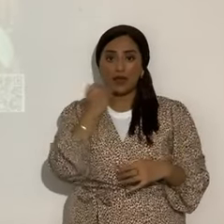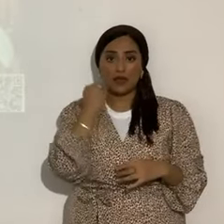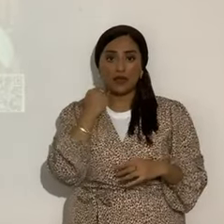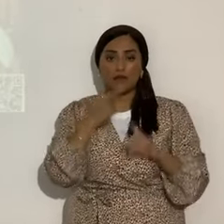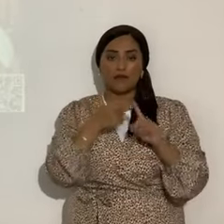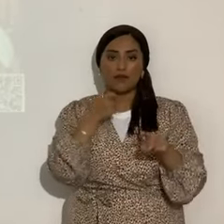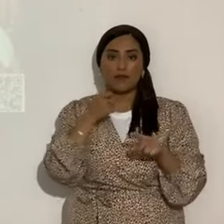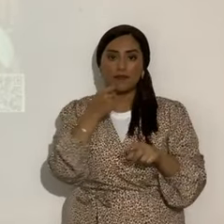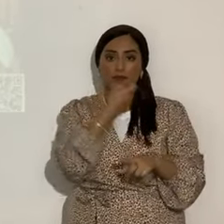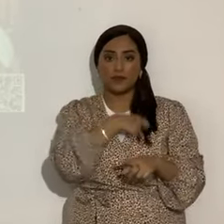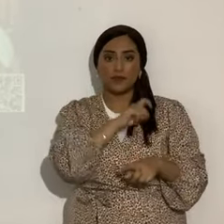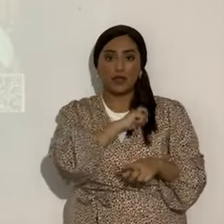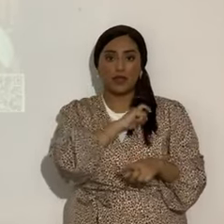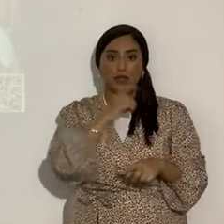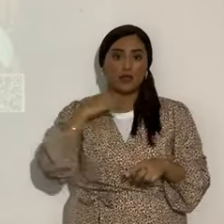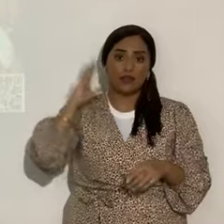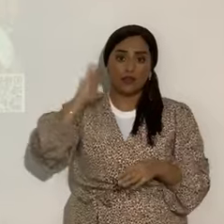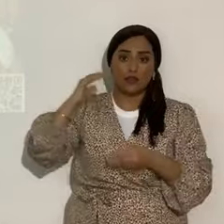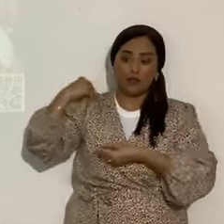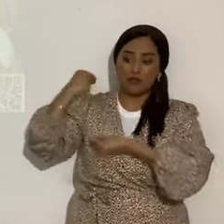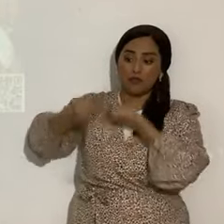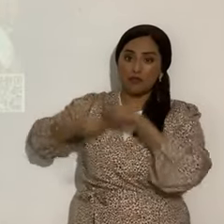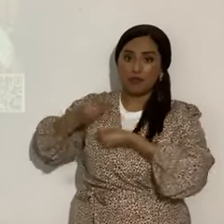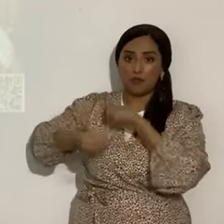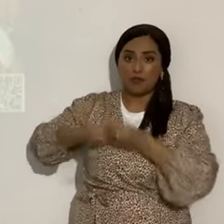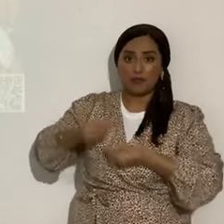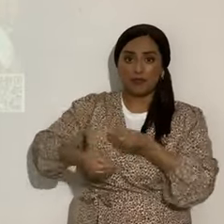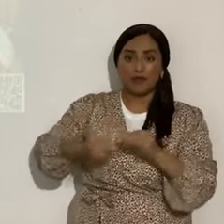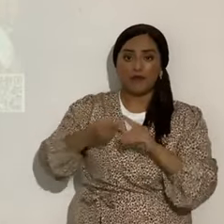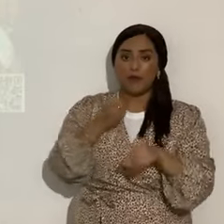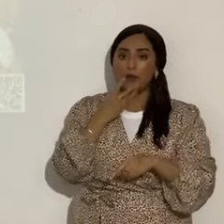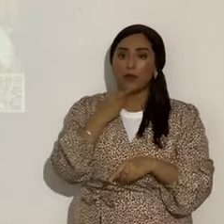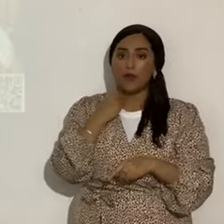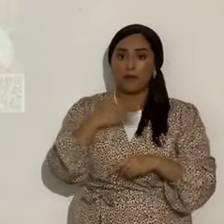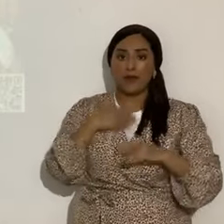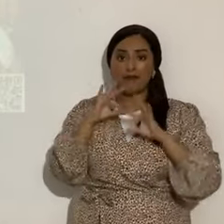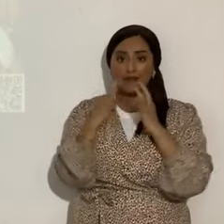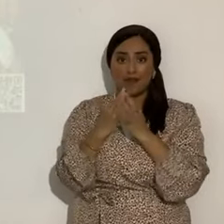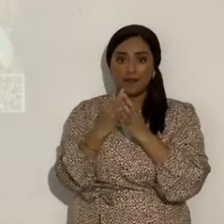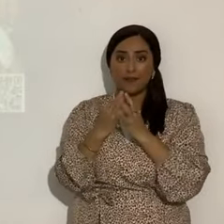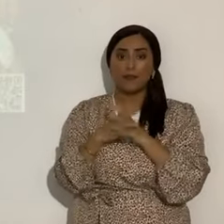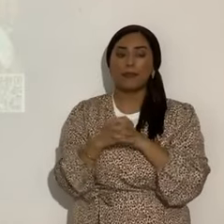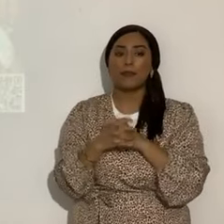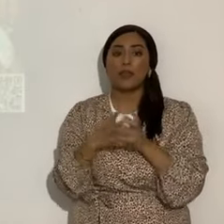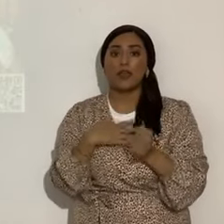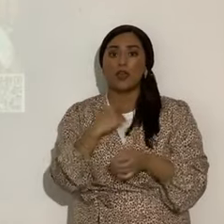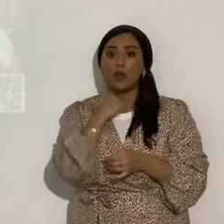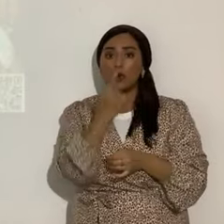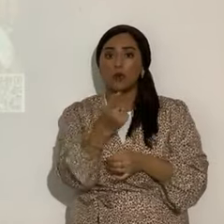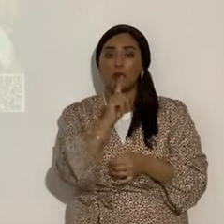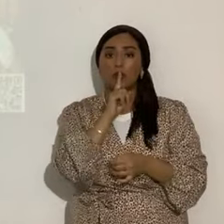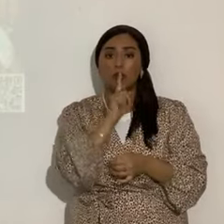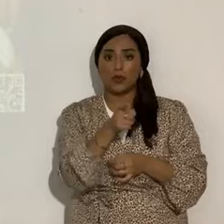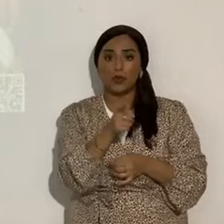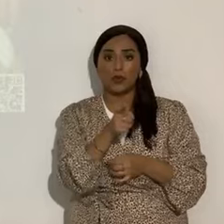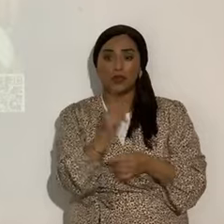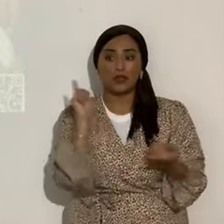sefaradí. Sí, descendiente de judíos sefaradí. Y una cosa sí les digo. Hasta ahorita,